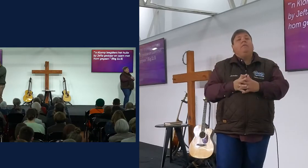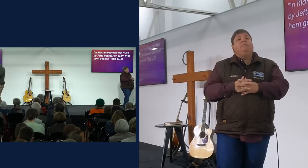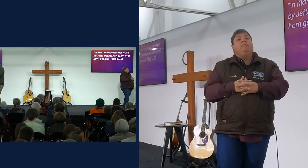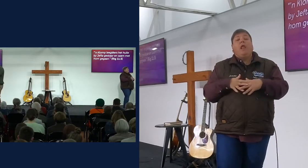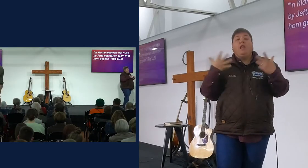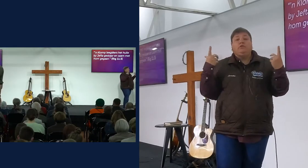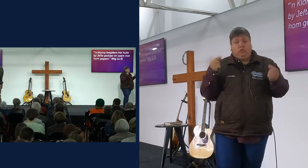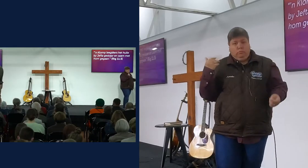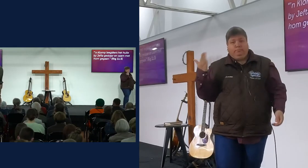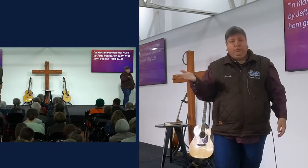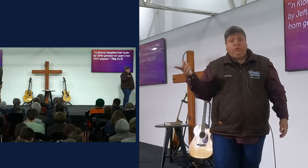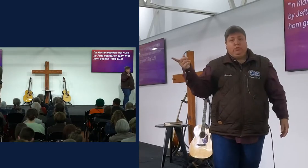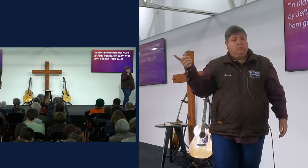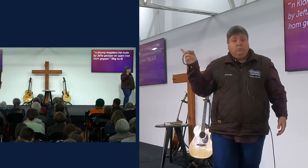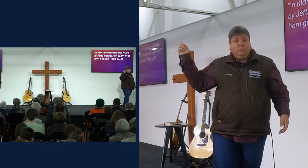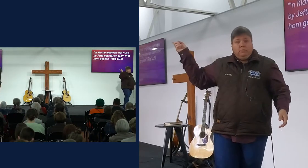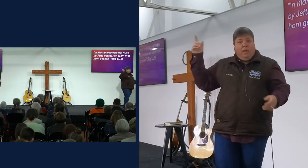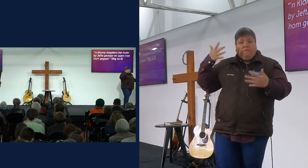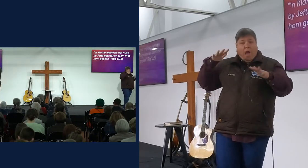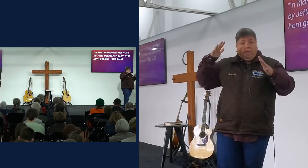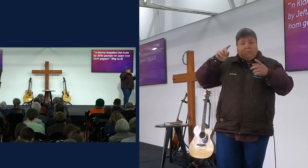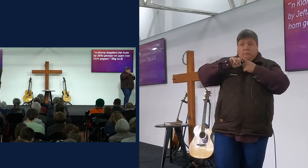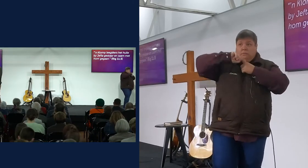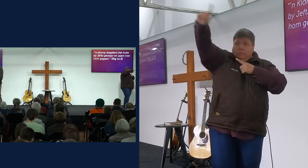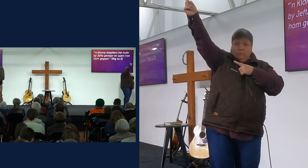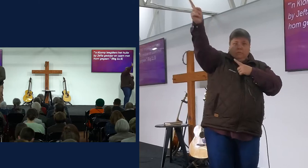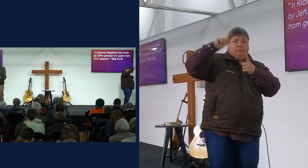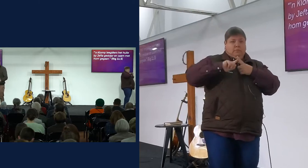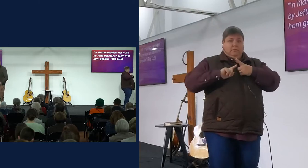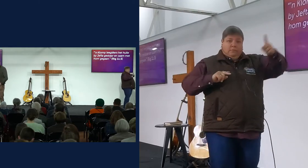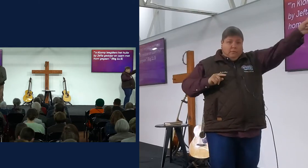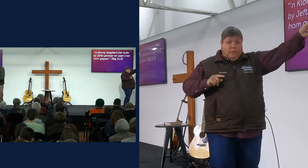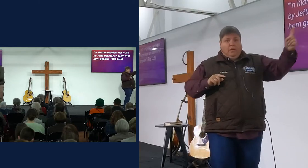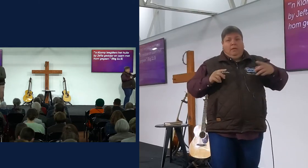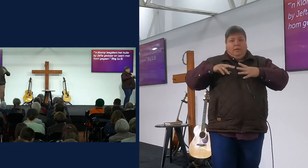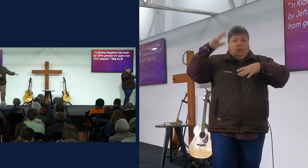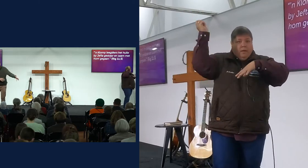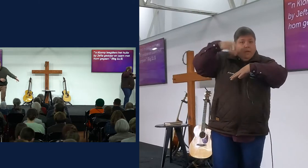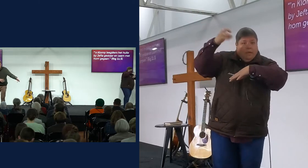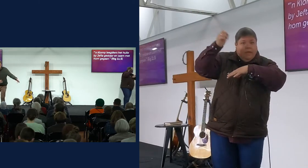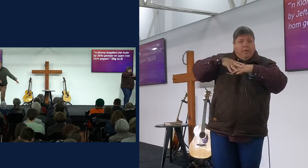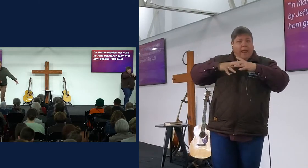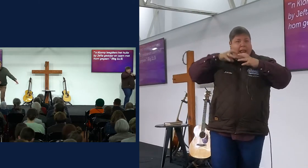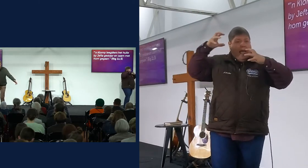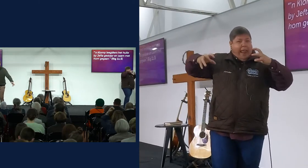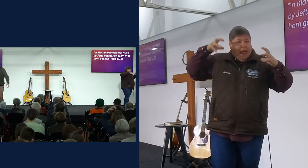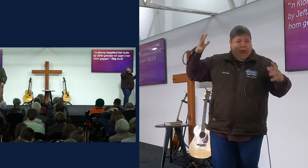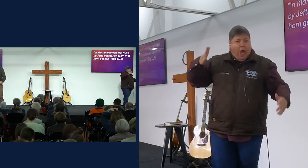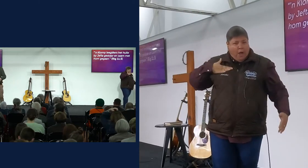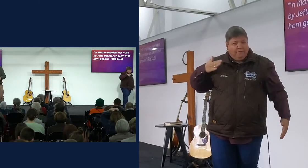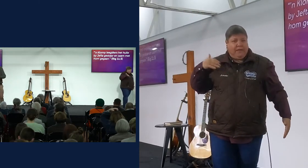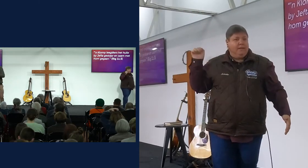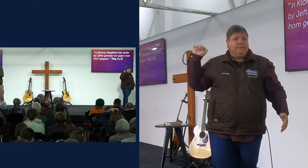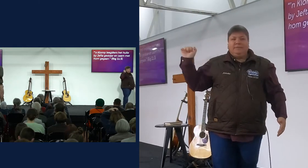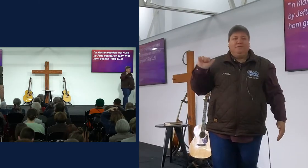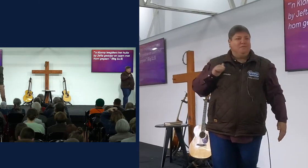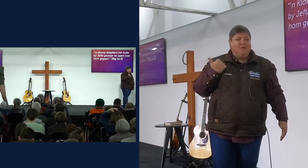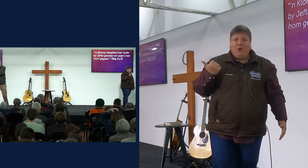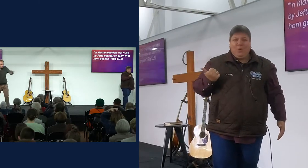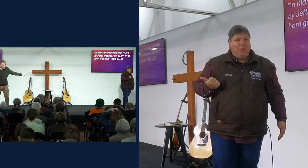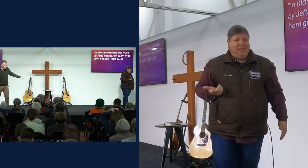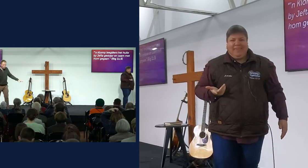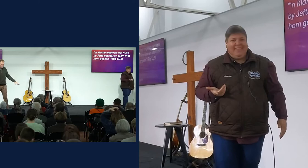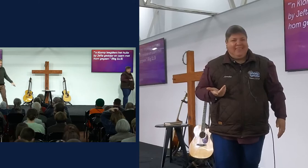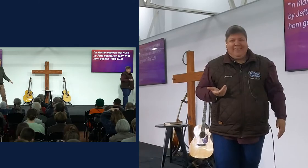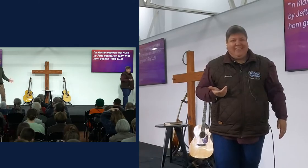so ek pak my vakantie vol, ek vat altyd, wanneer, en dis ook om het lekker is, my bakkie te, want jy kan meer goed saamvat, as wat jy kan gebruik, ek maak hy bakkie,